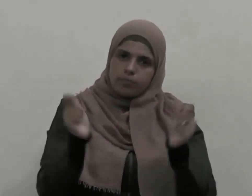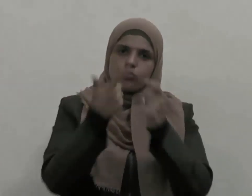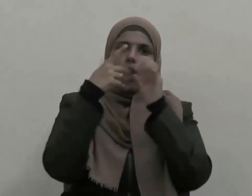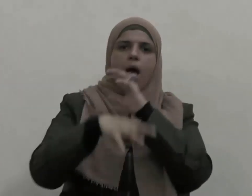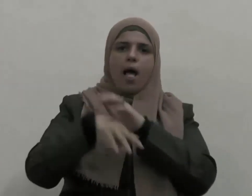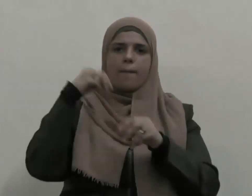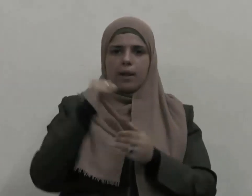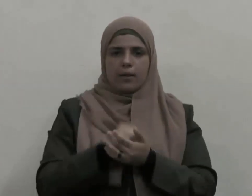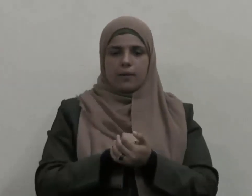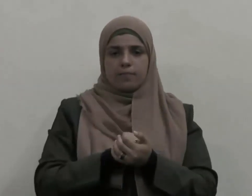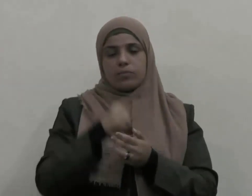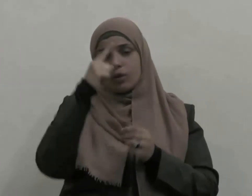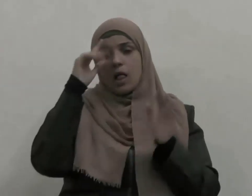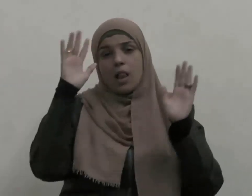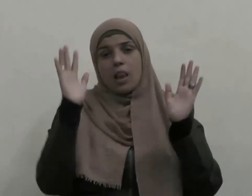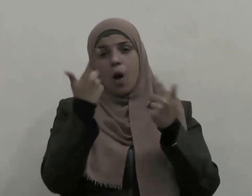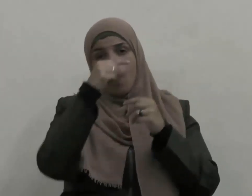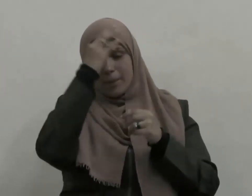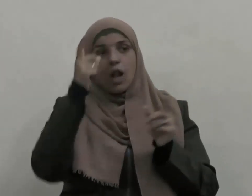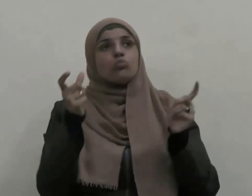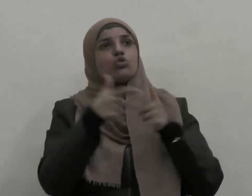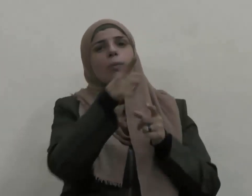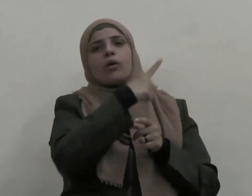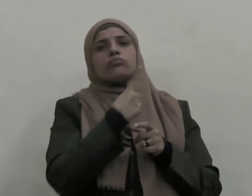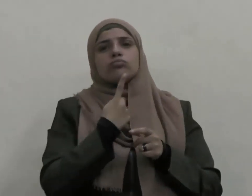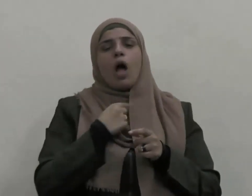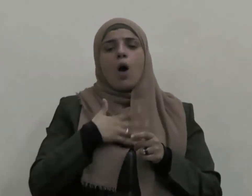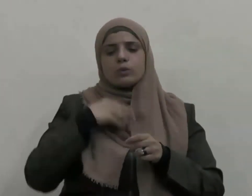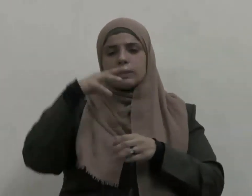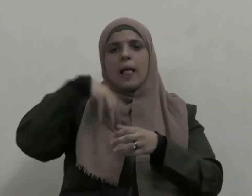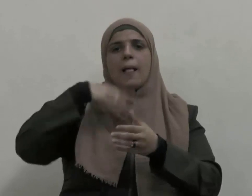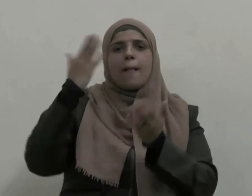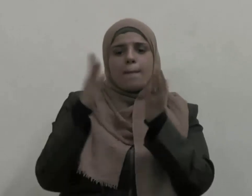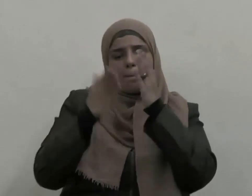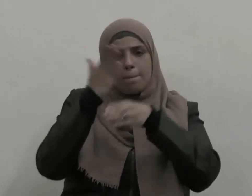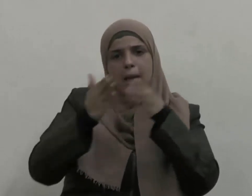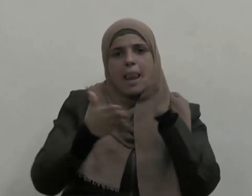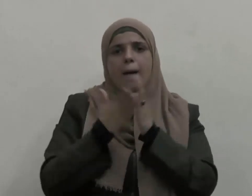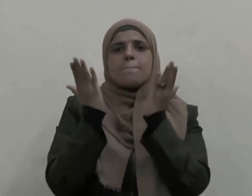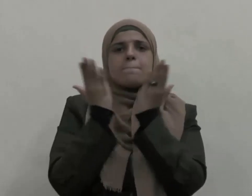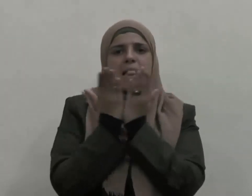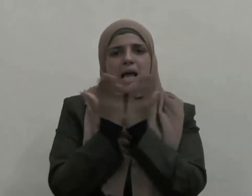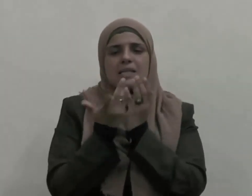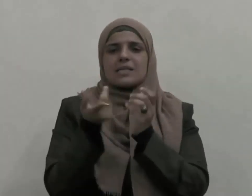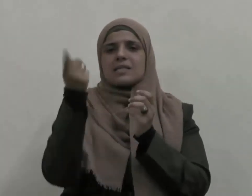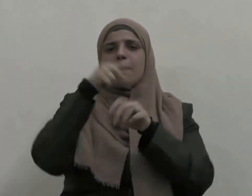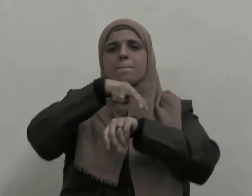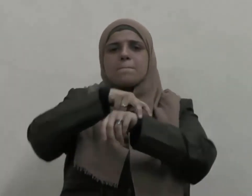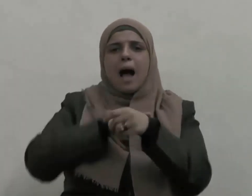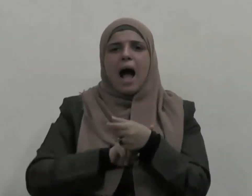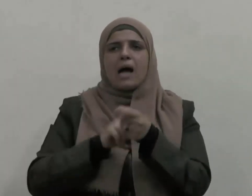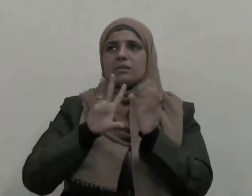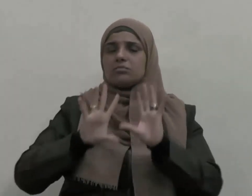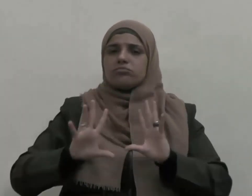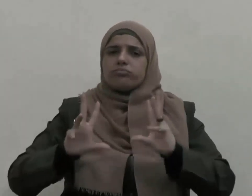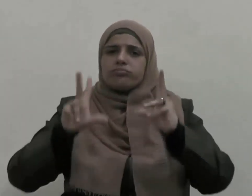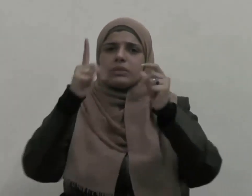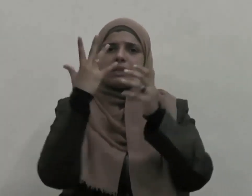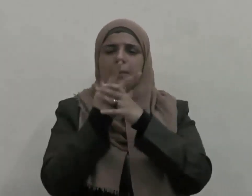كانت حاجة المجتمع لبناء المدارس والمعاهد وصيانتها وتجهيزها والإنفاق على طلاب